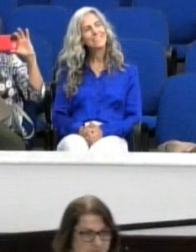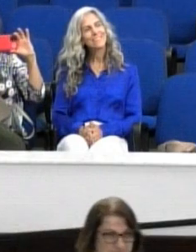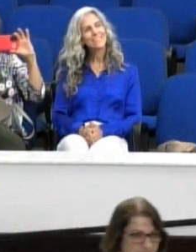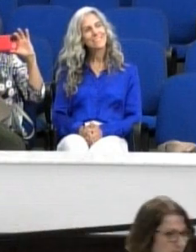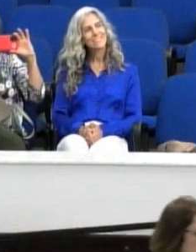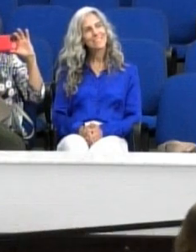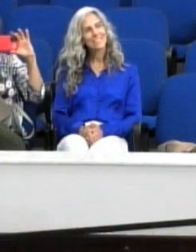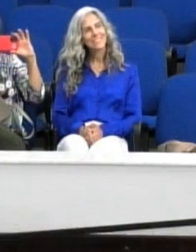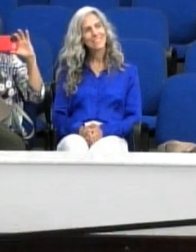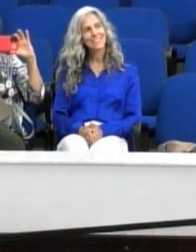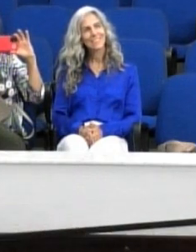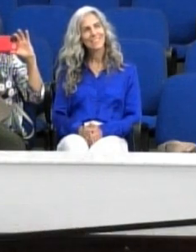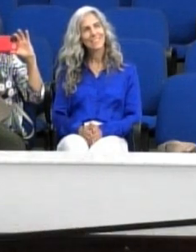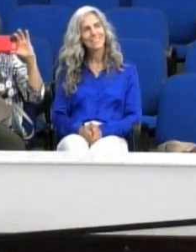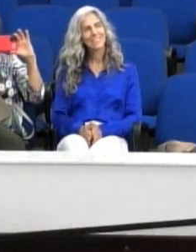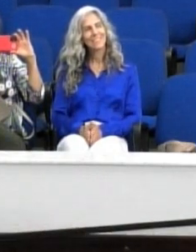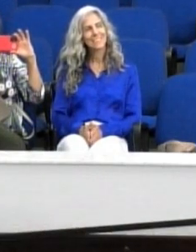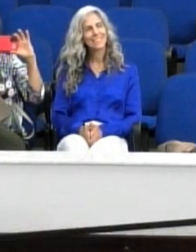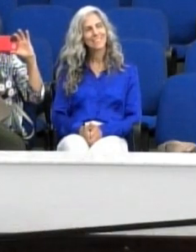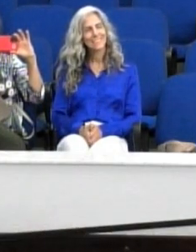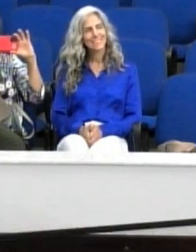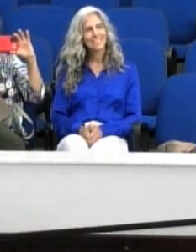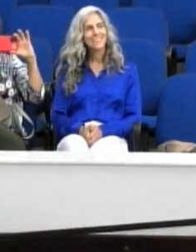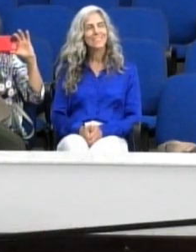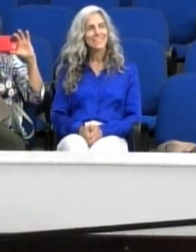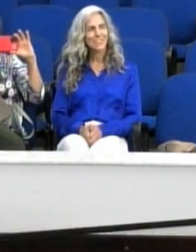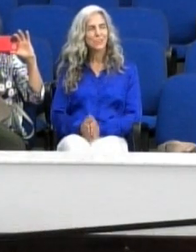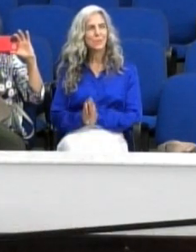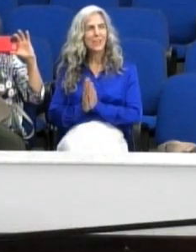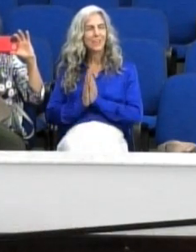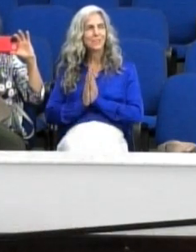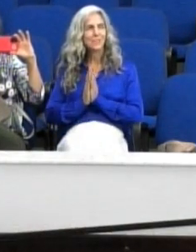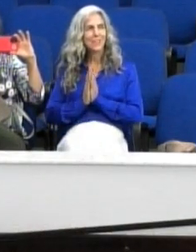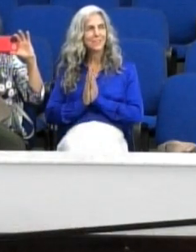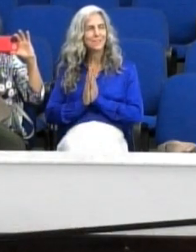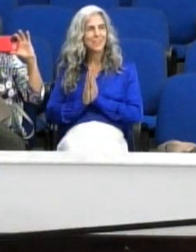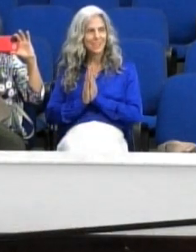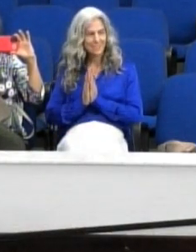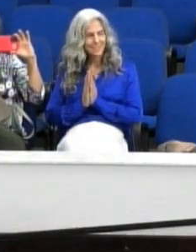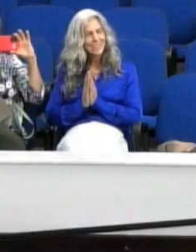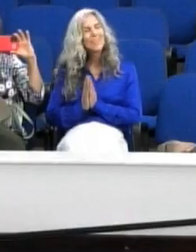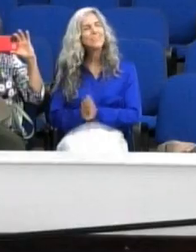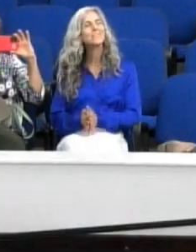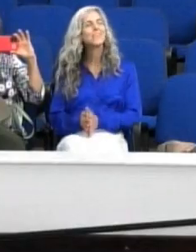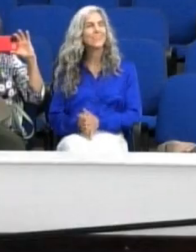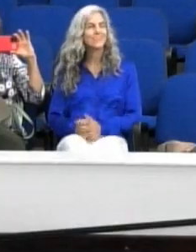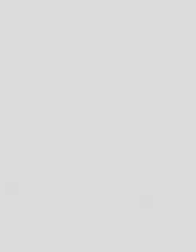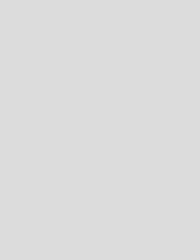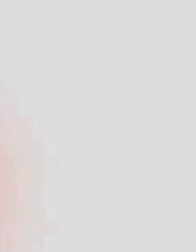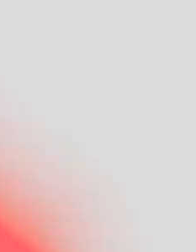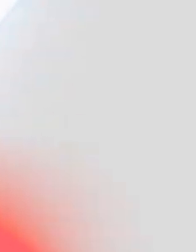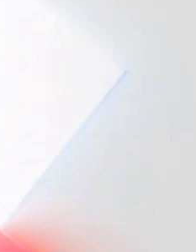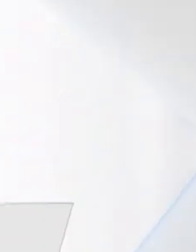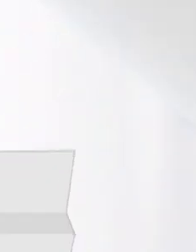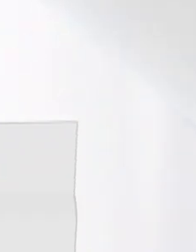vivo e presenteada com essa congratulação. Muito obrigado por vocês existirem e fazerem parte do nosso projeto. Tenho dito.